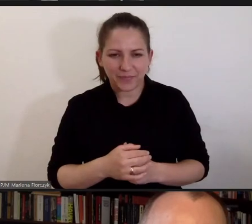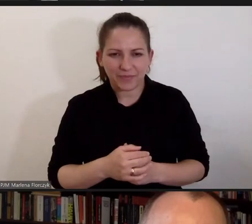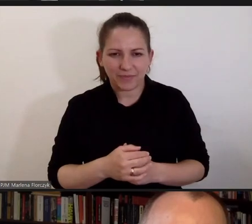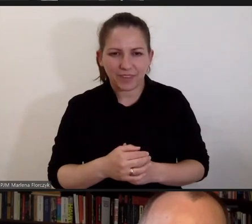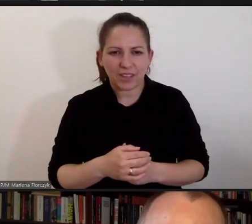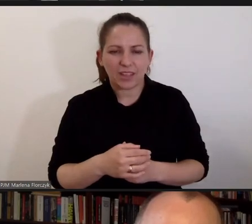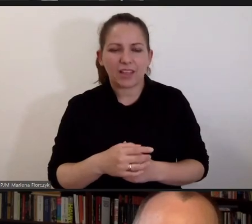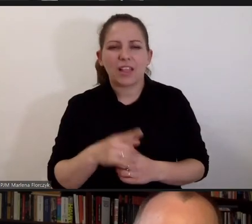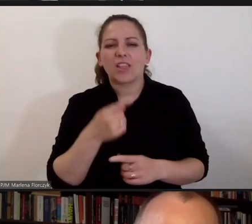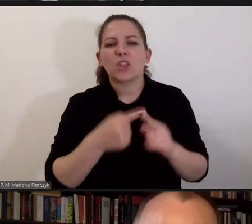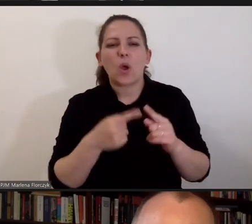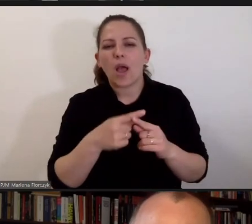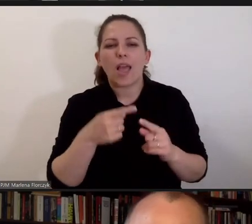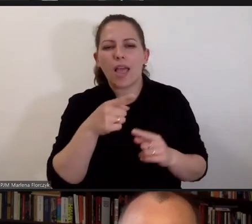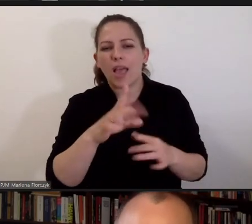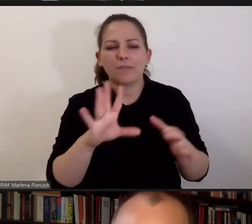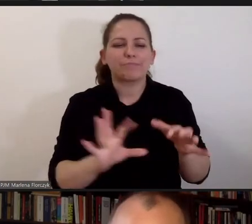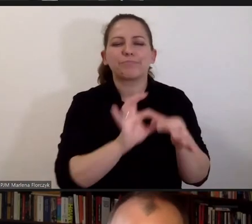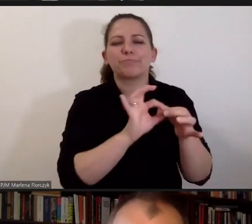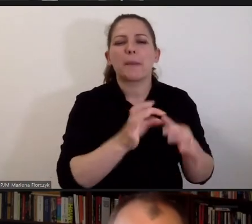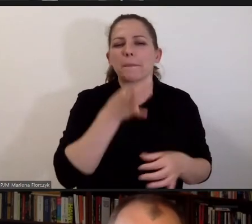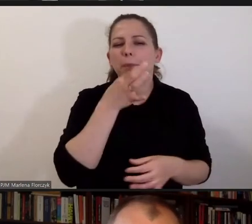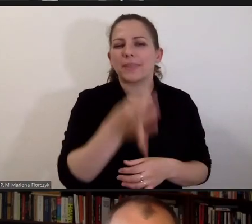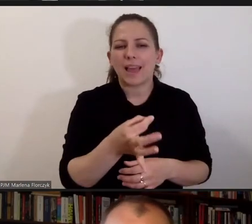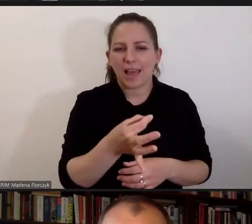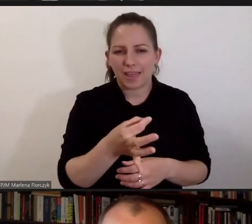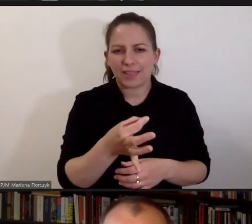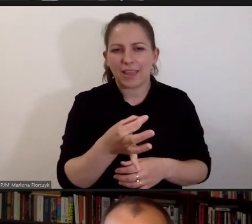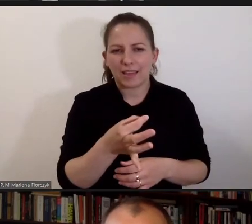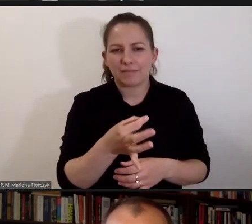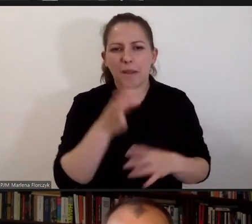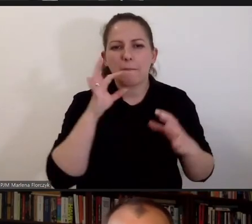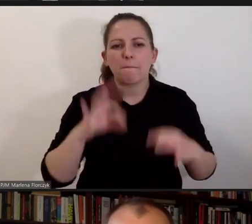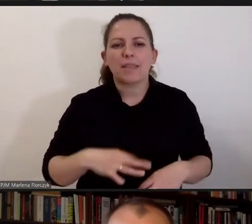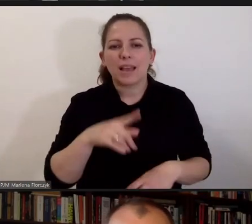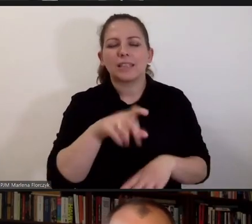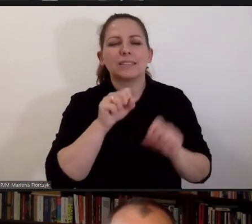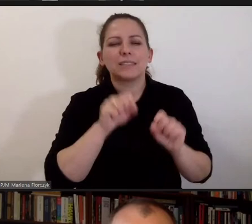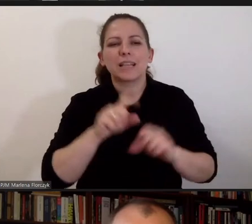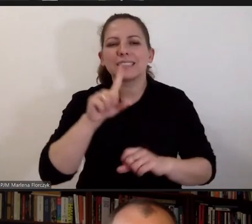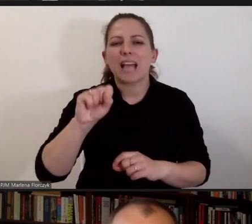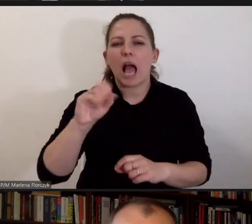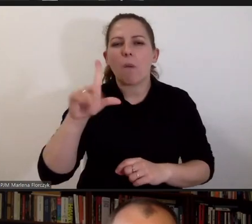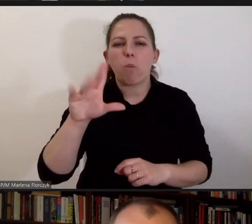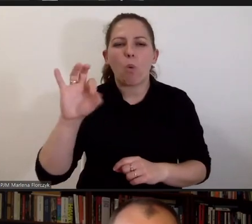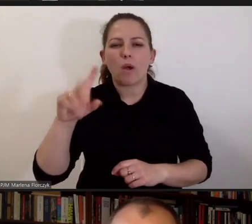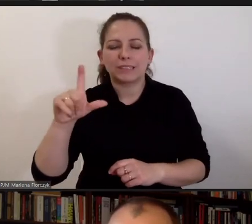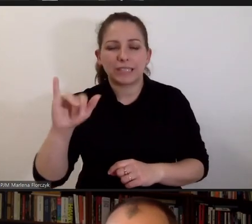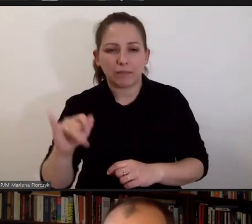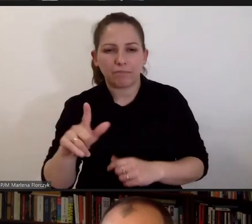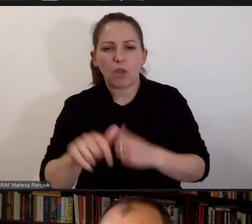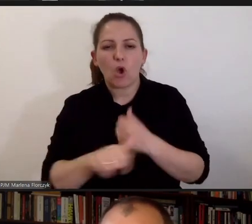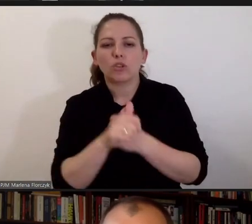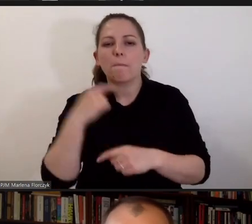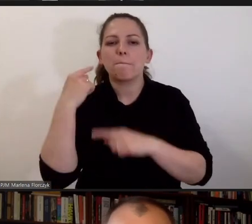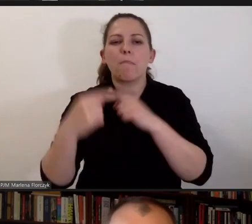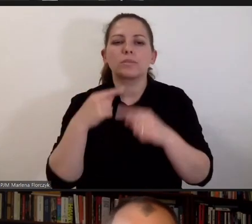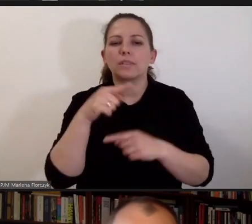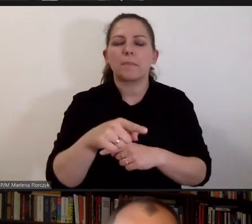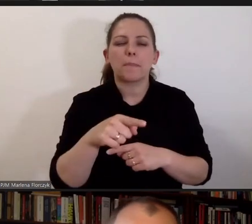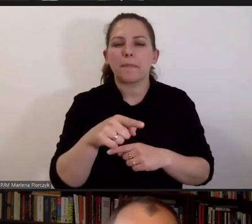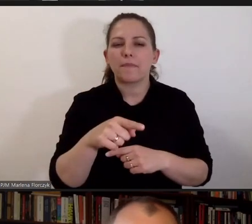trochę... Nawiązuje do pytania pana sędziego Zabłowskiego. Jeśli chodzi o postępowanie przed